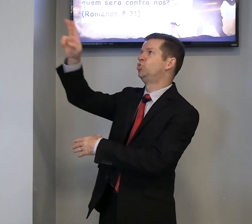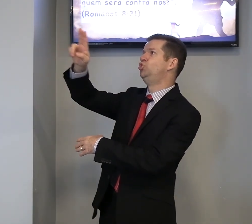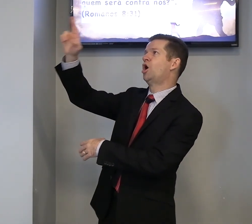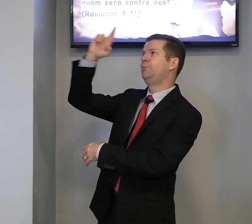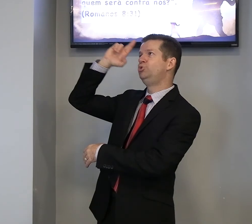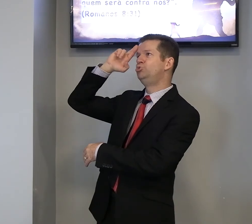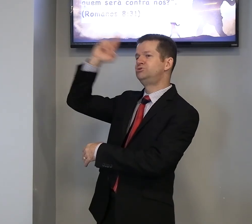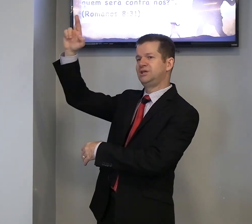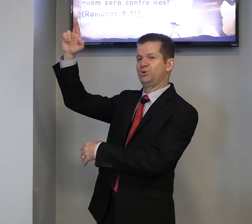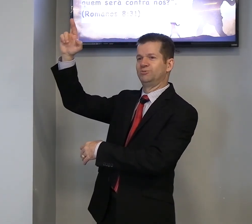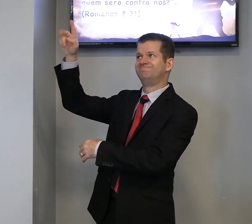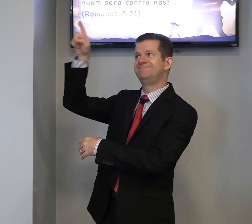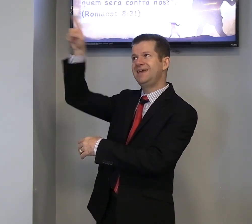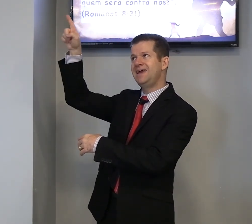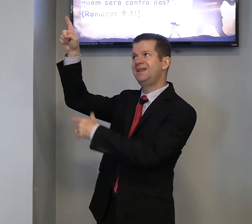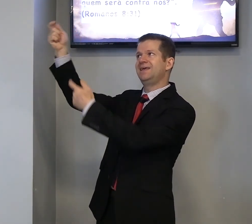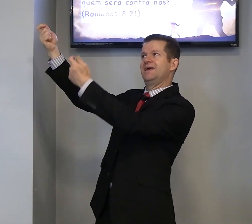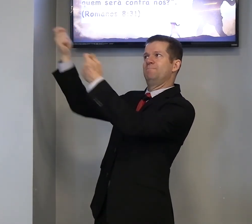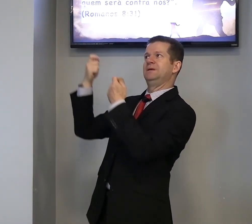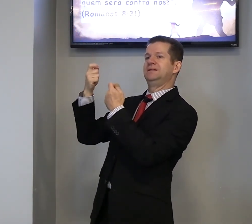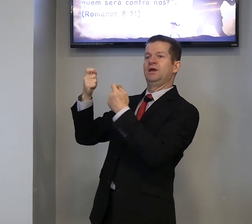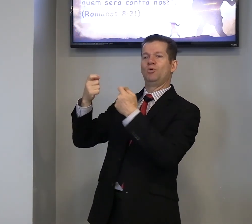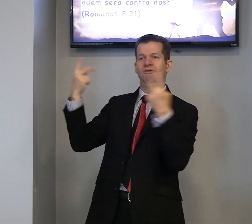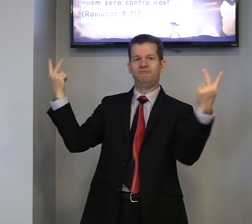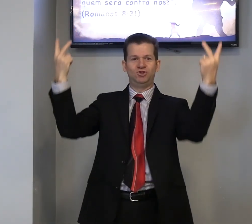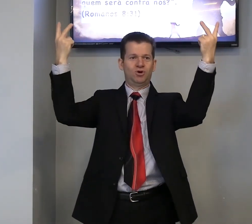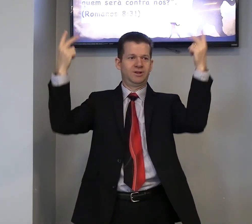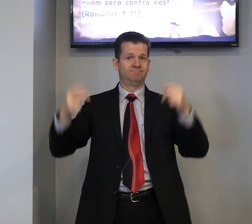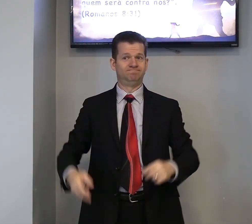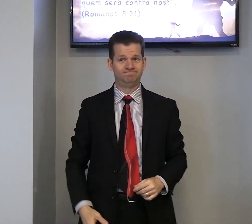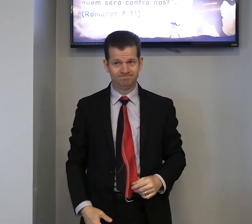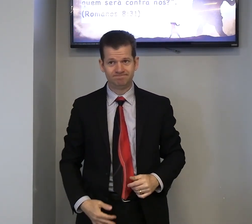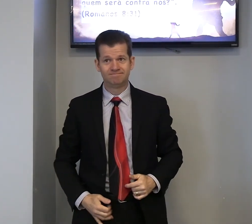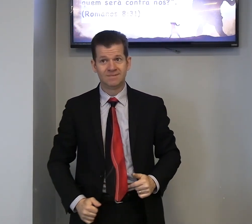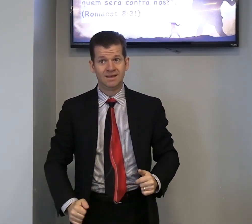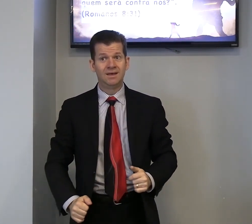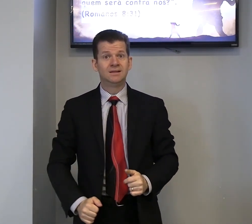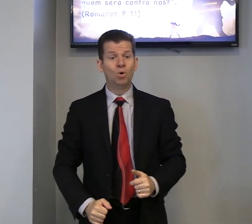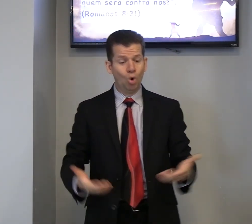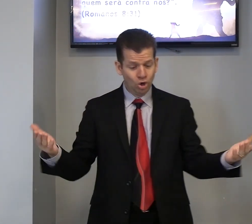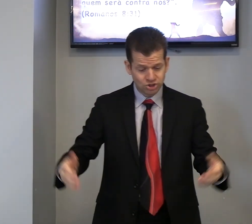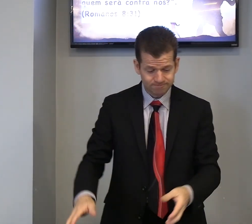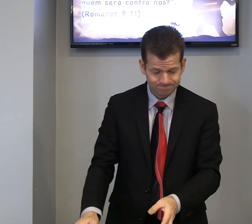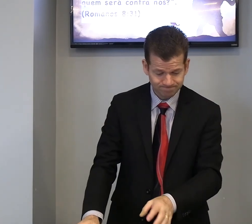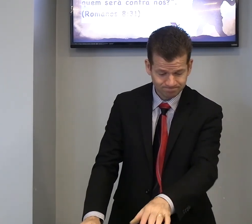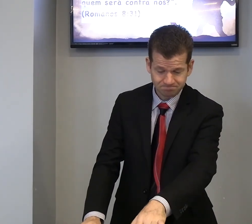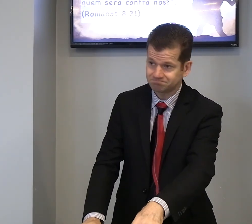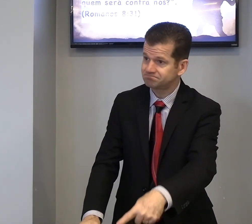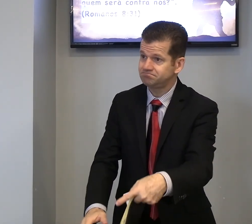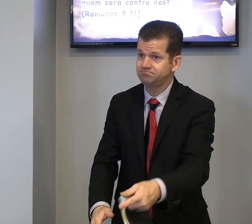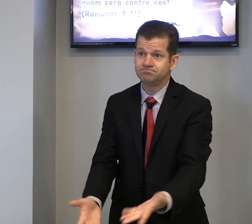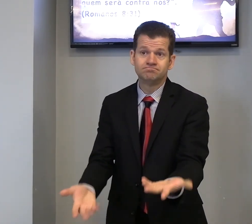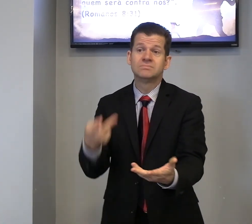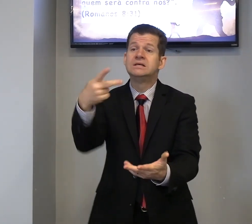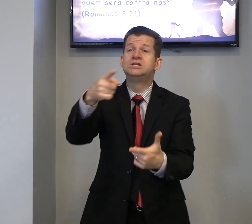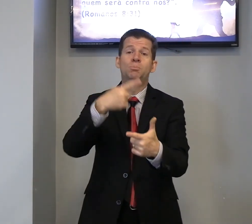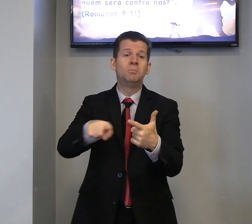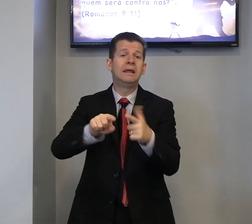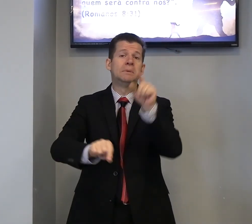Nome do Senhor, ele, me deu, vitória, então, hoje, seu problema,